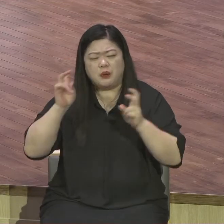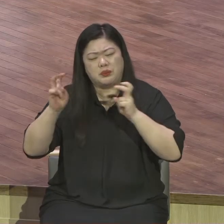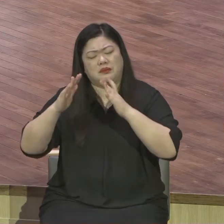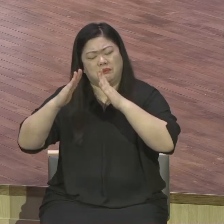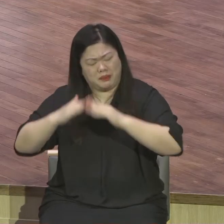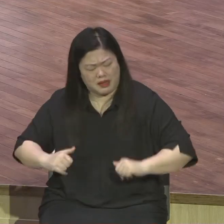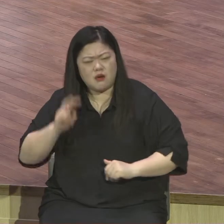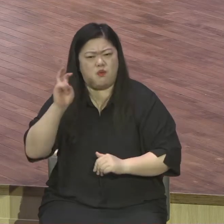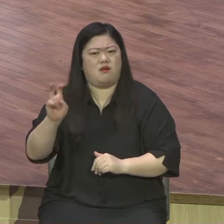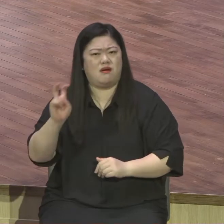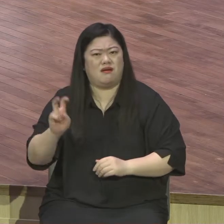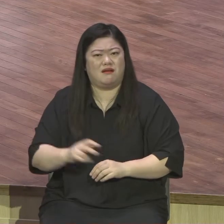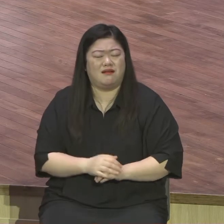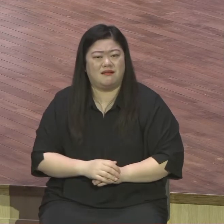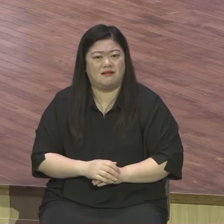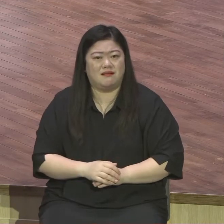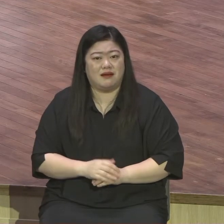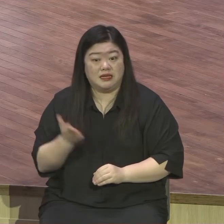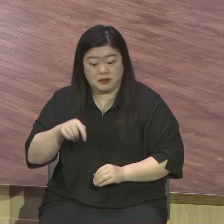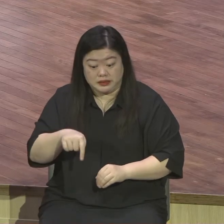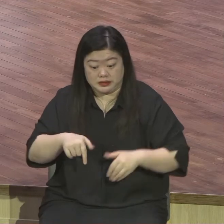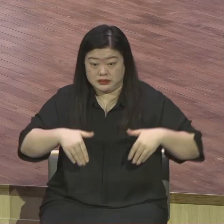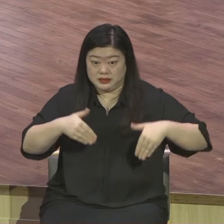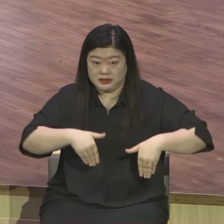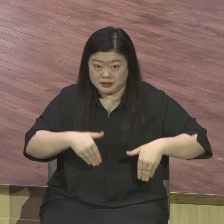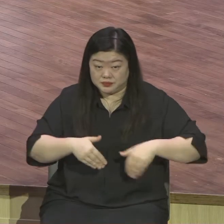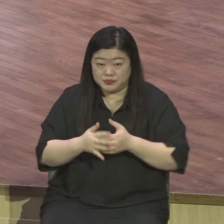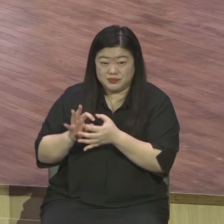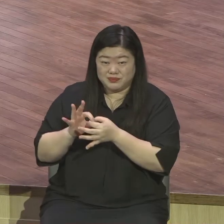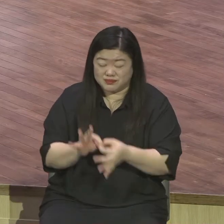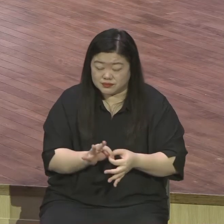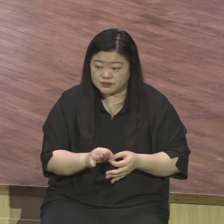그렇게 해서 계속 받고 터박터박 회사 문 닫을 때까지